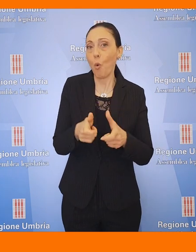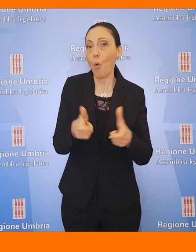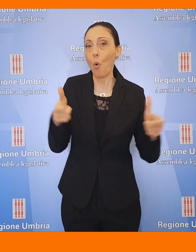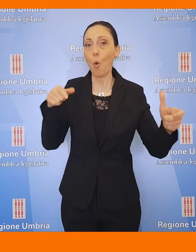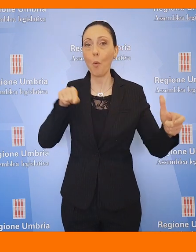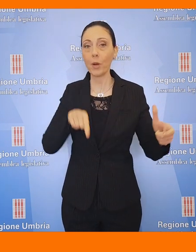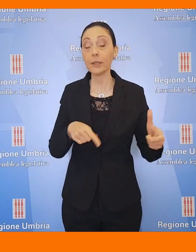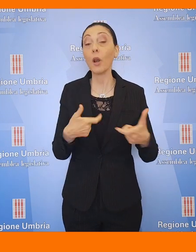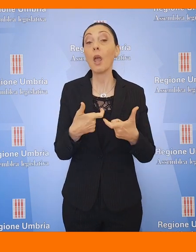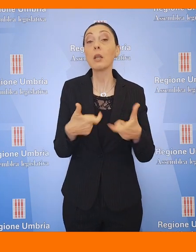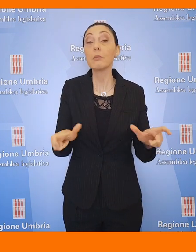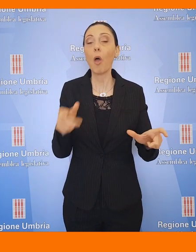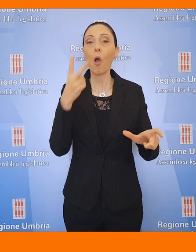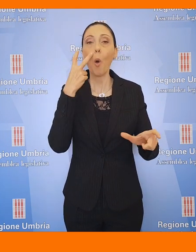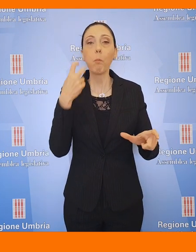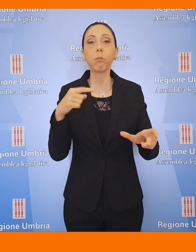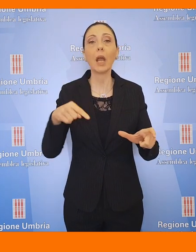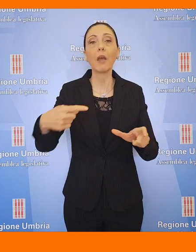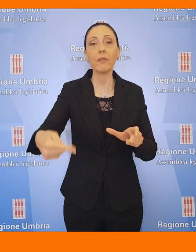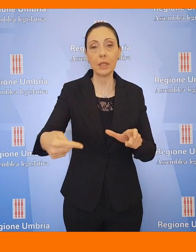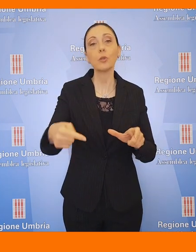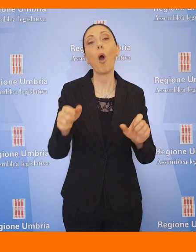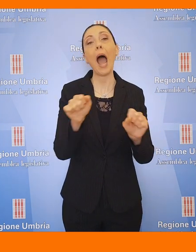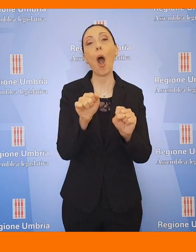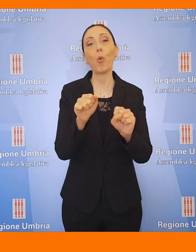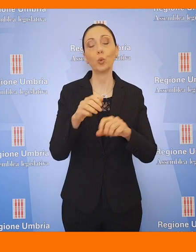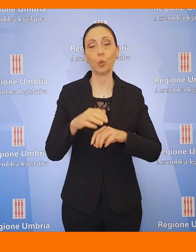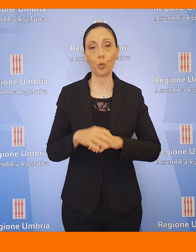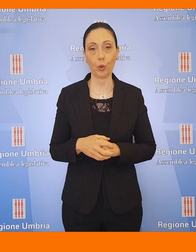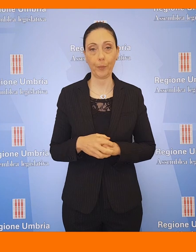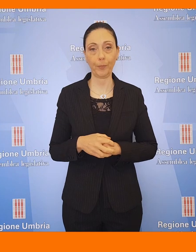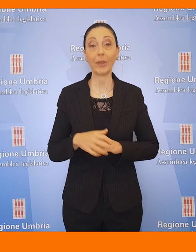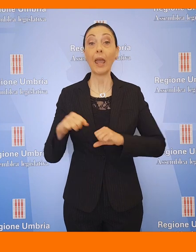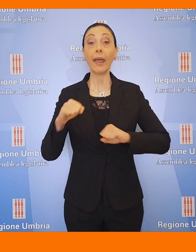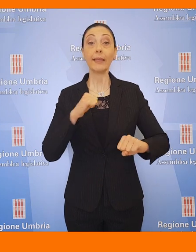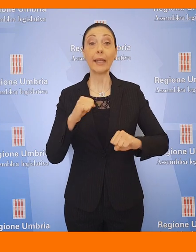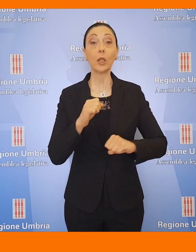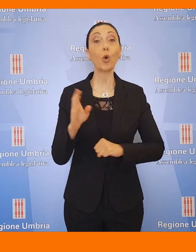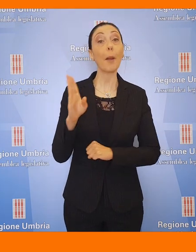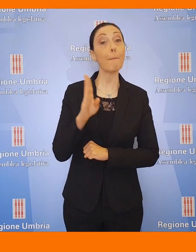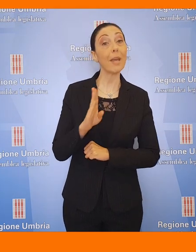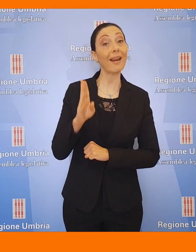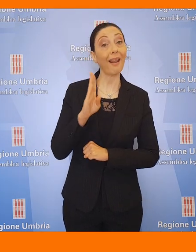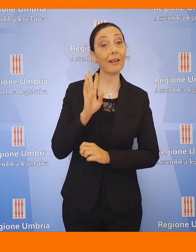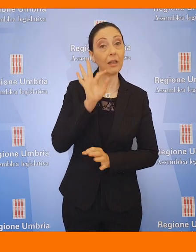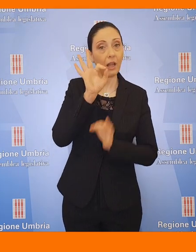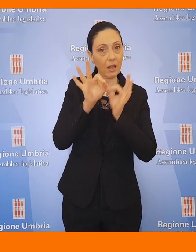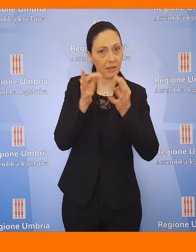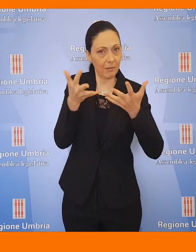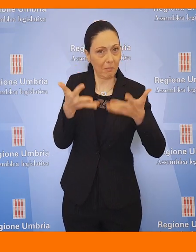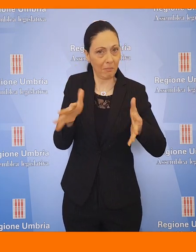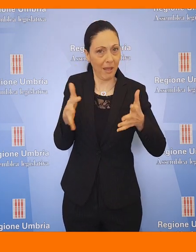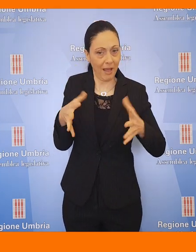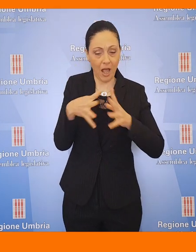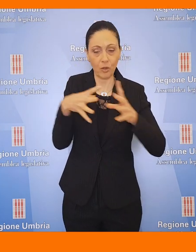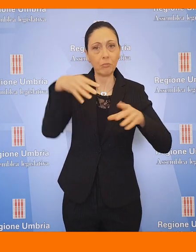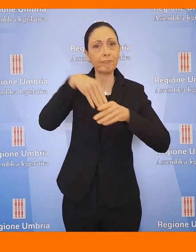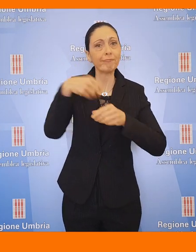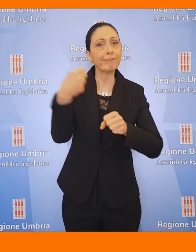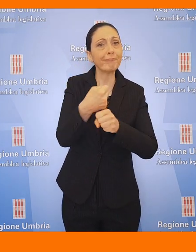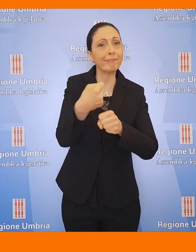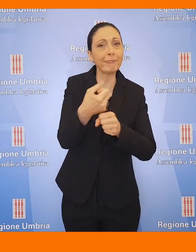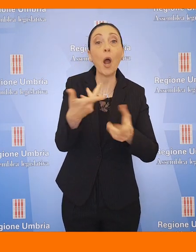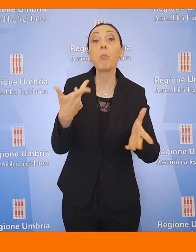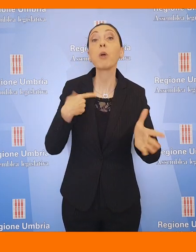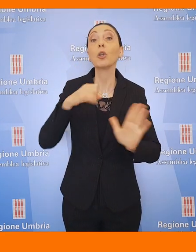il cui sblocco sarebbe previsto per il prossimo autunno. Il direttore Bernardini, dopo aver spiegato l'attività dello stabilimento ed averne